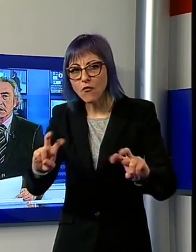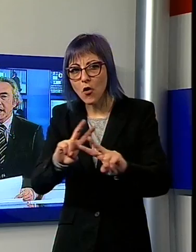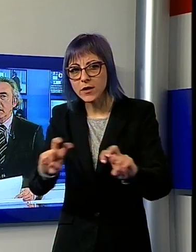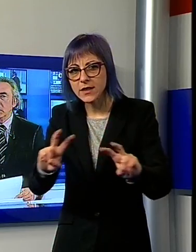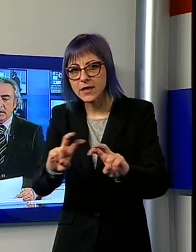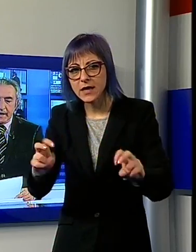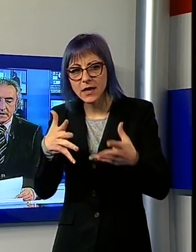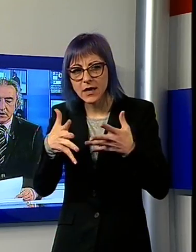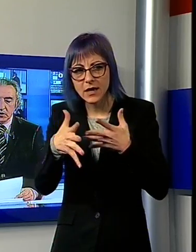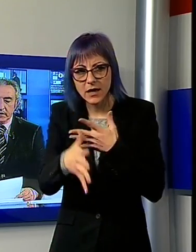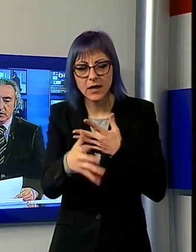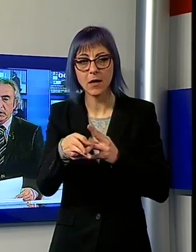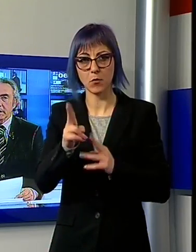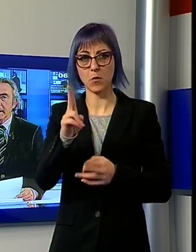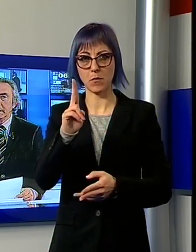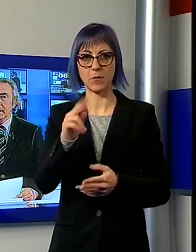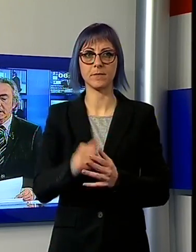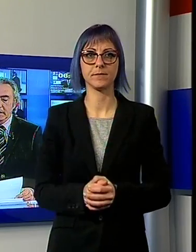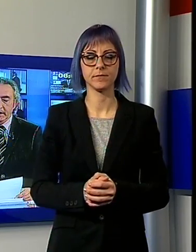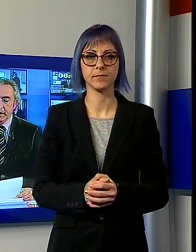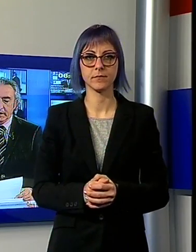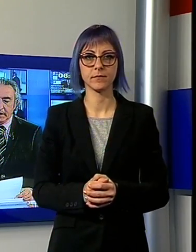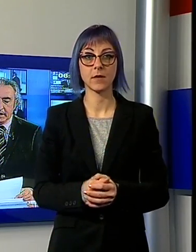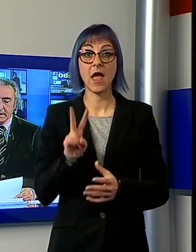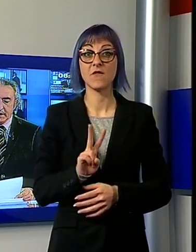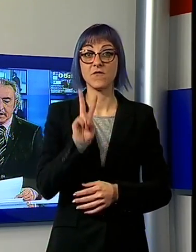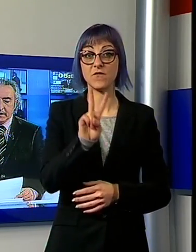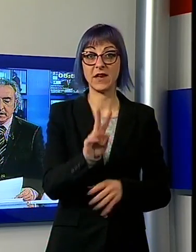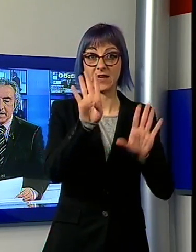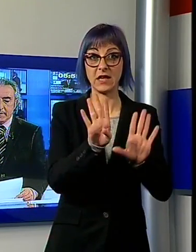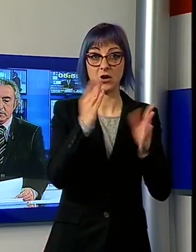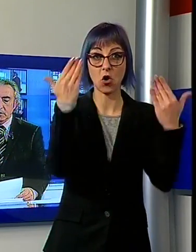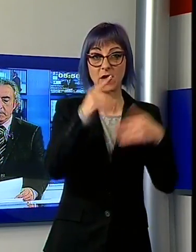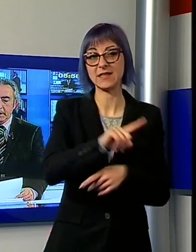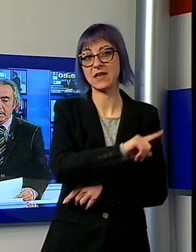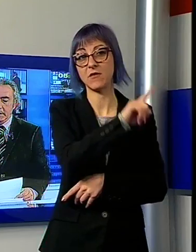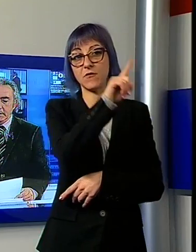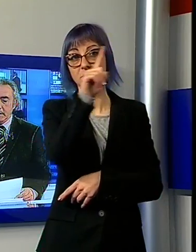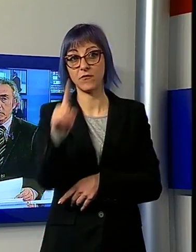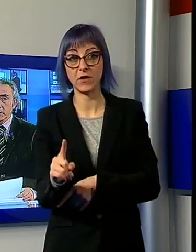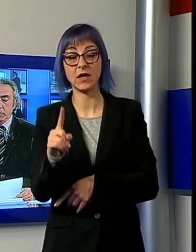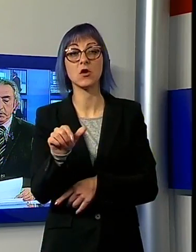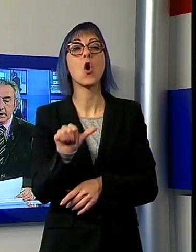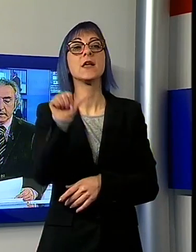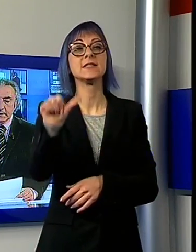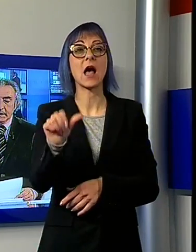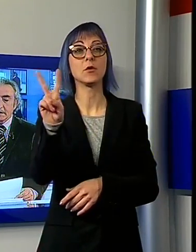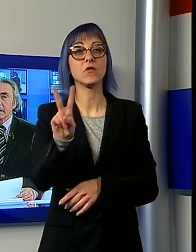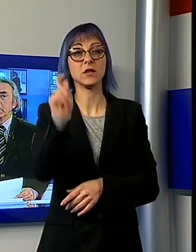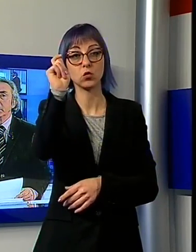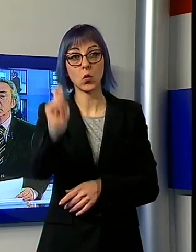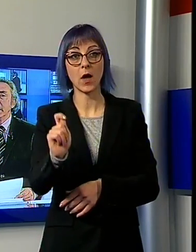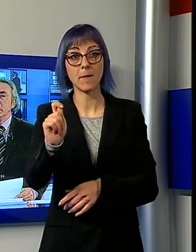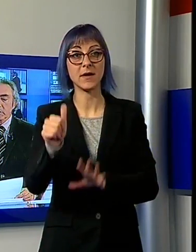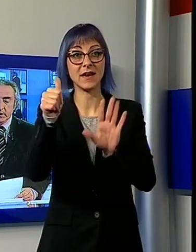Sarà chiusa il transito dalle 21.30 di venerdì alle 6.30 di sabato 22 aprile la